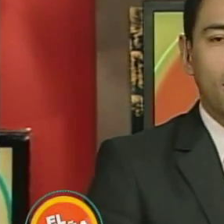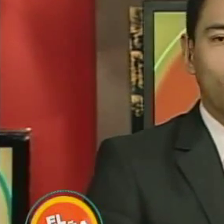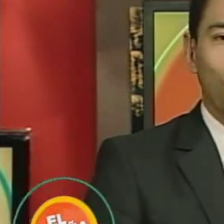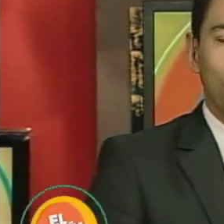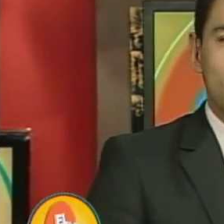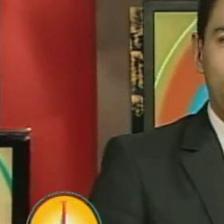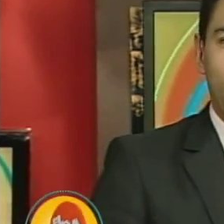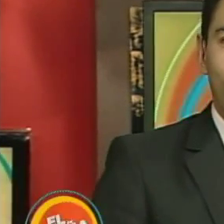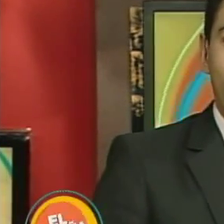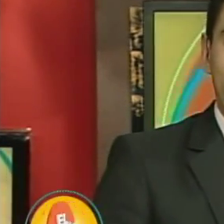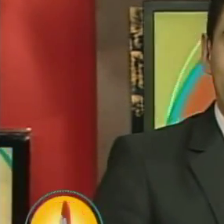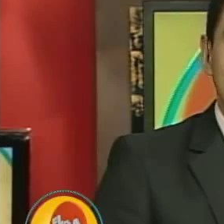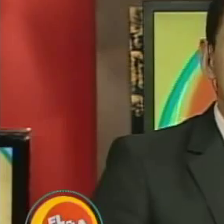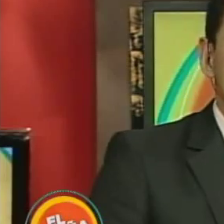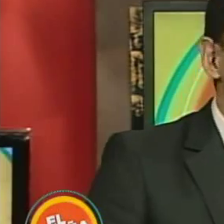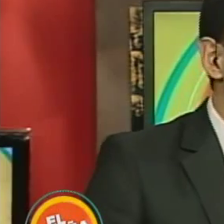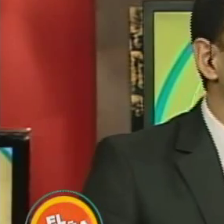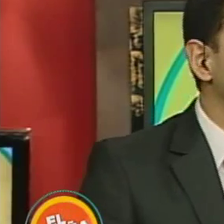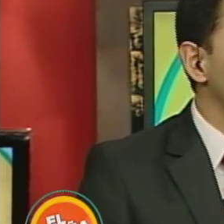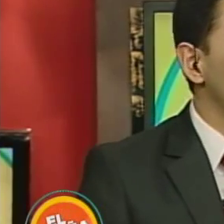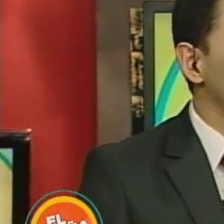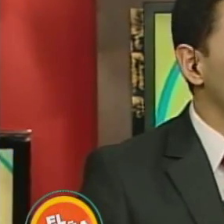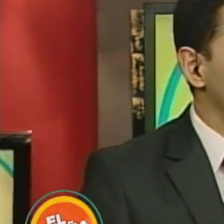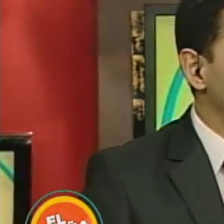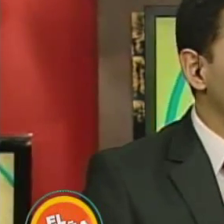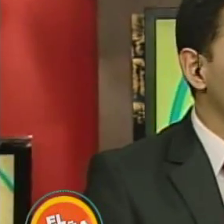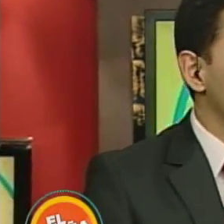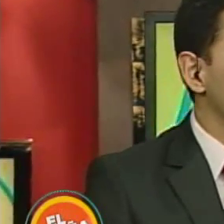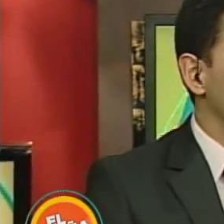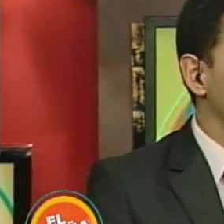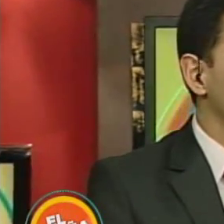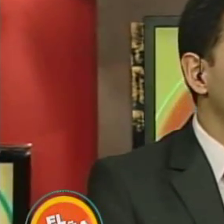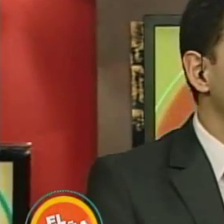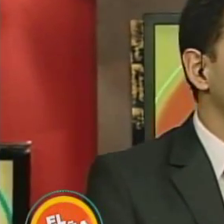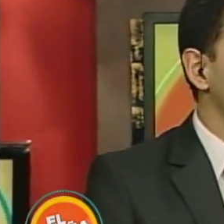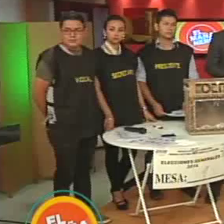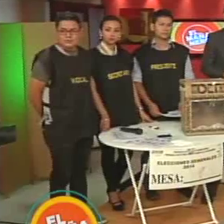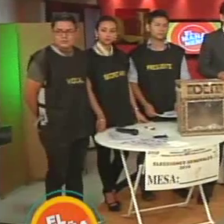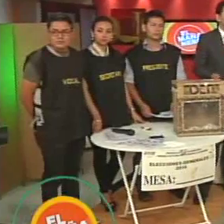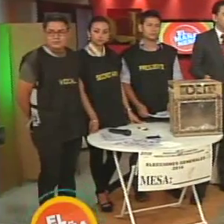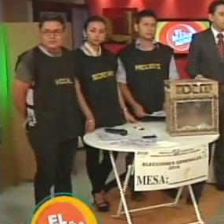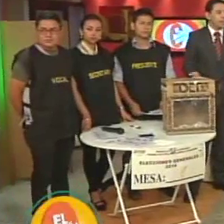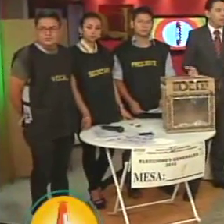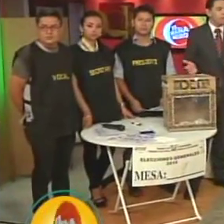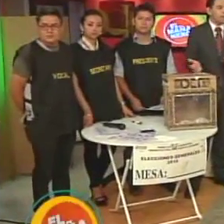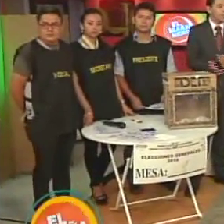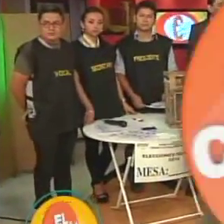escuchar todo lo que se ha hablado aquí. Siete con tres minutos. Creo que volvemos a la cocina. Estamos junto a Daniela Montero, Marcela.